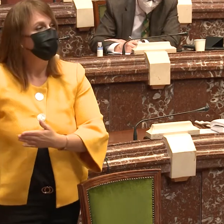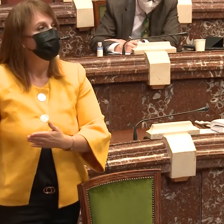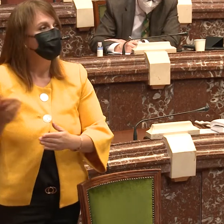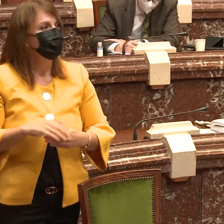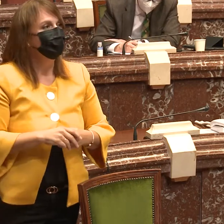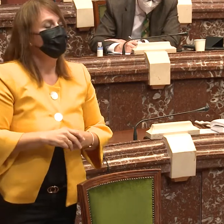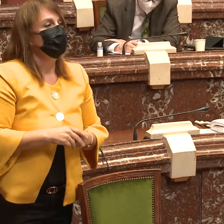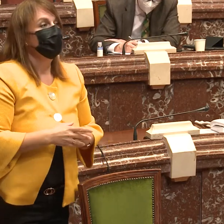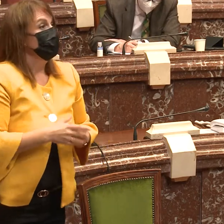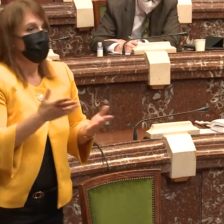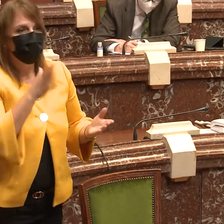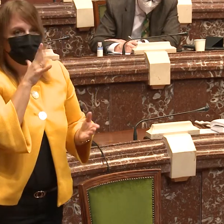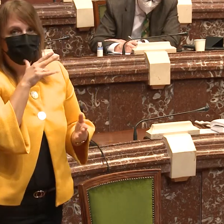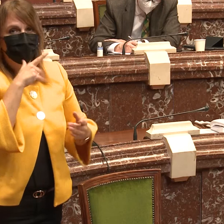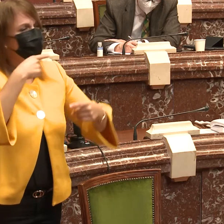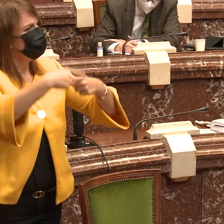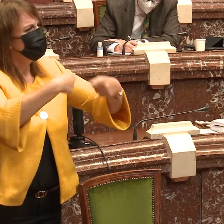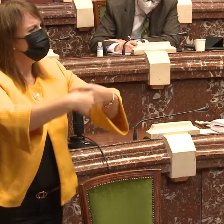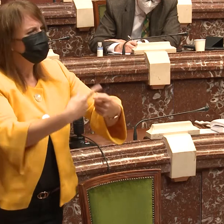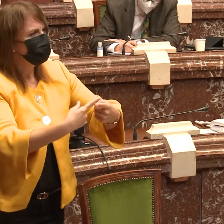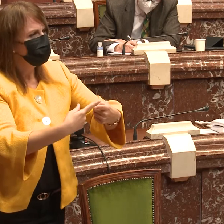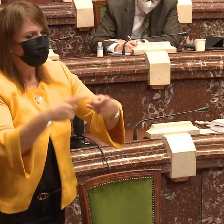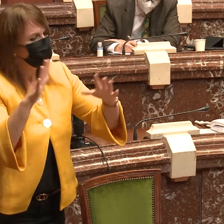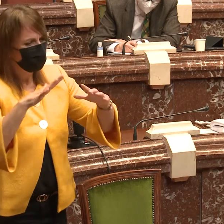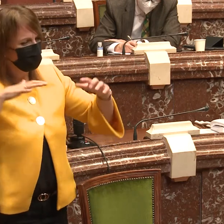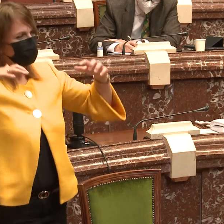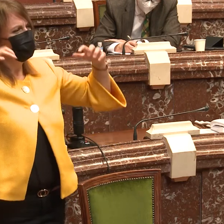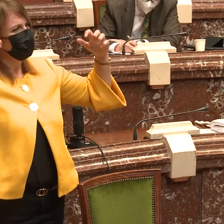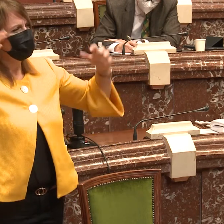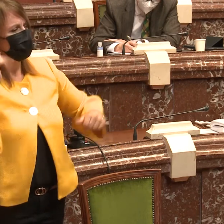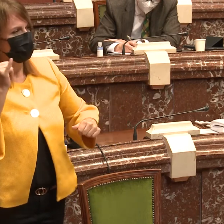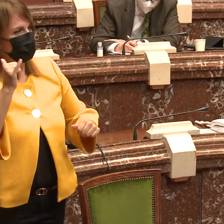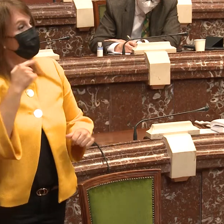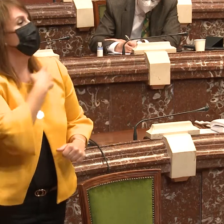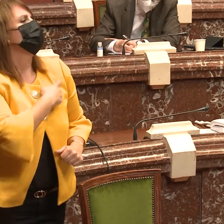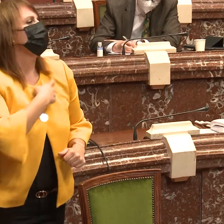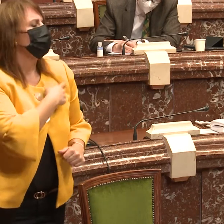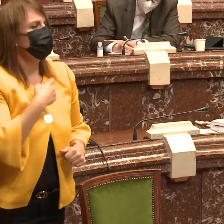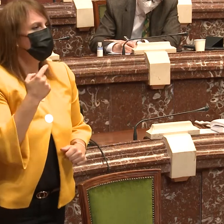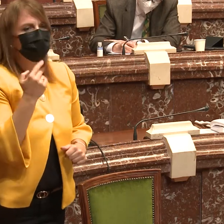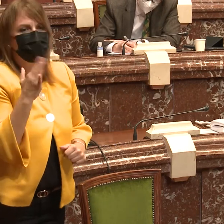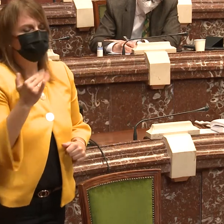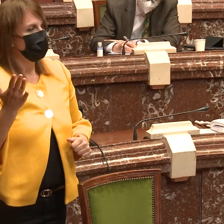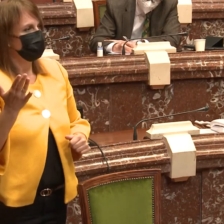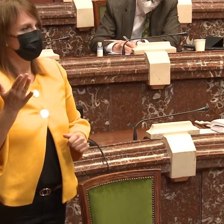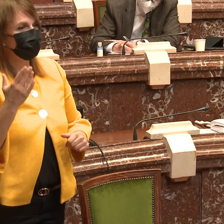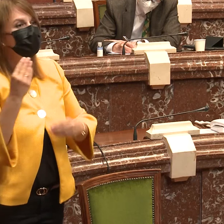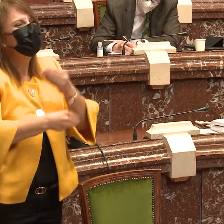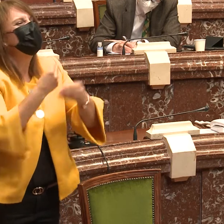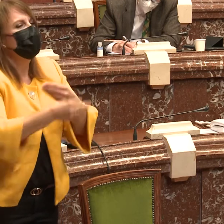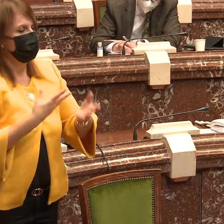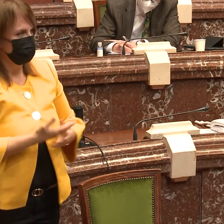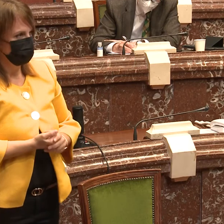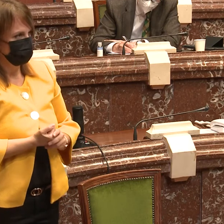Hoy aprovechamos que ha venido una intérprete y podemos hacer uso de este servicio, pero en esta